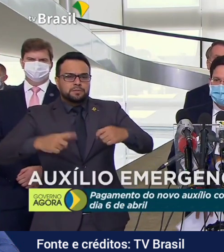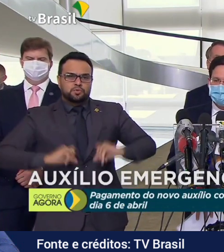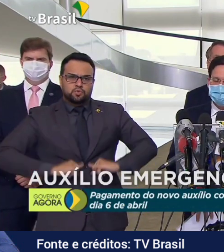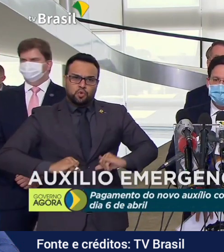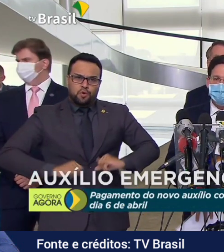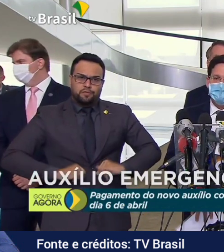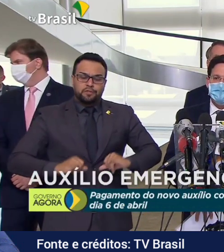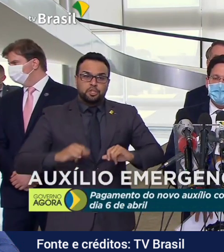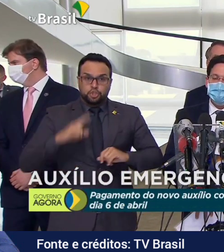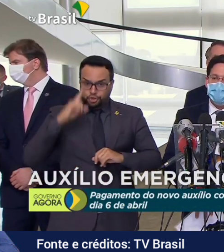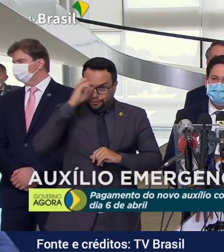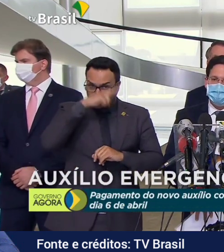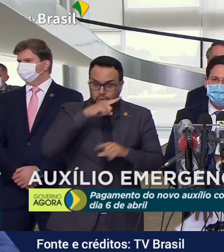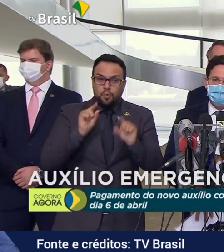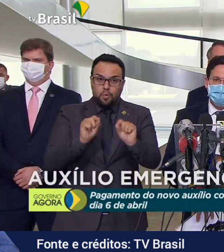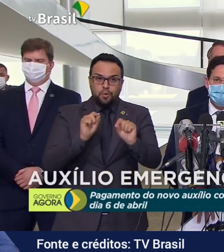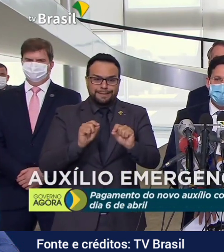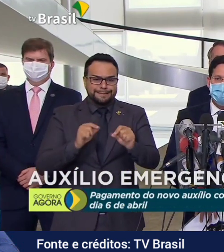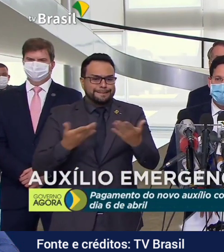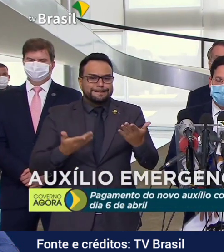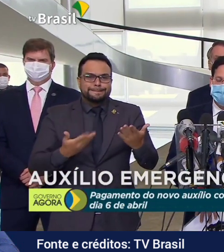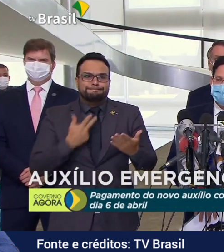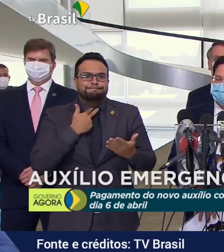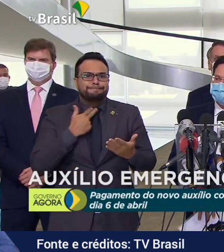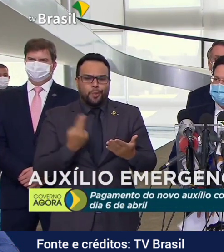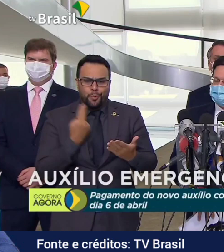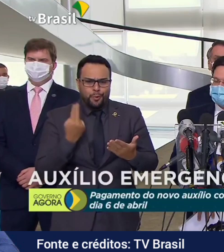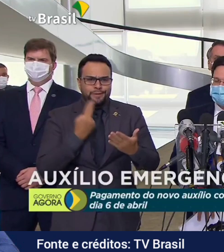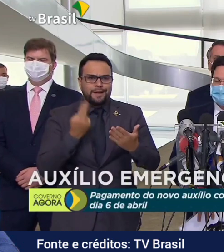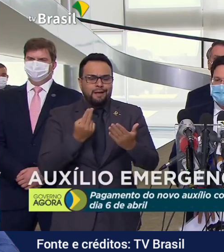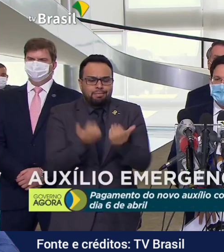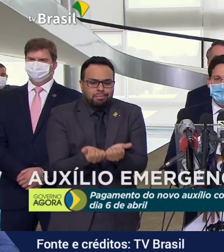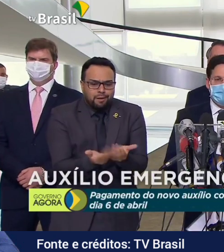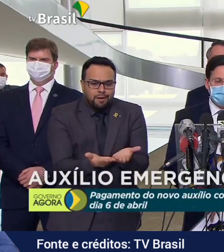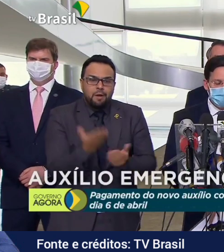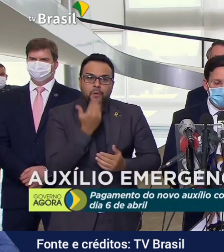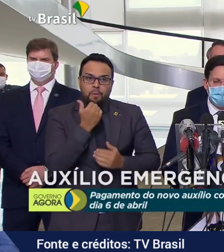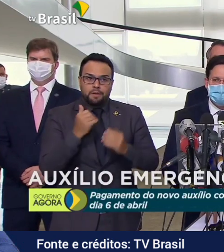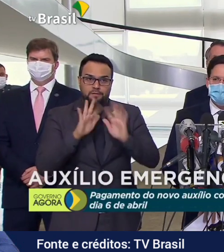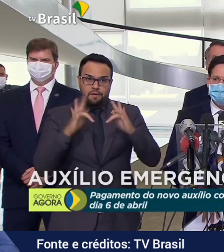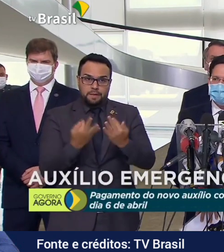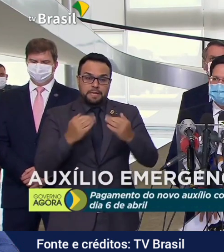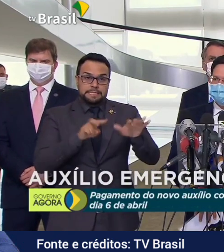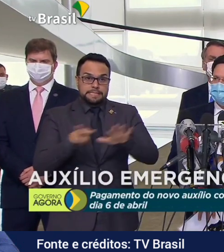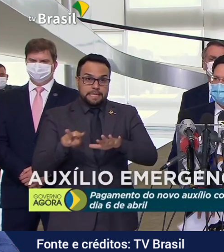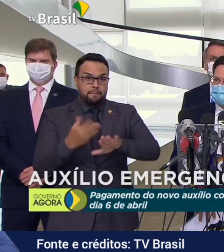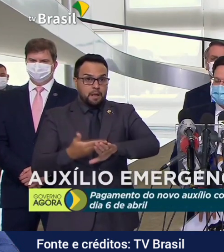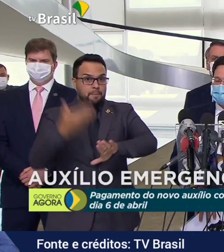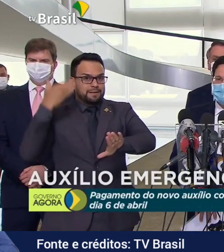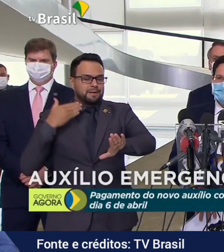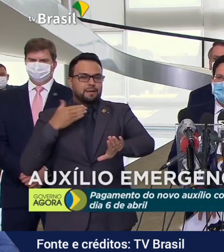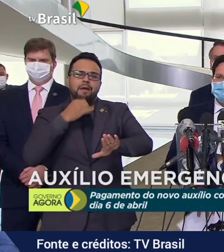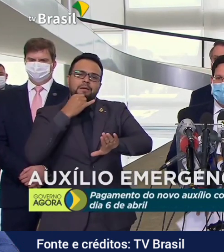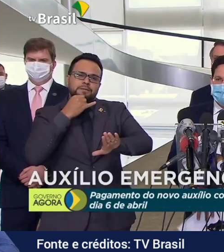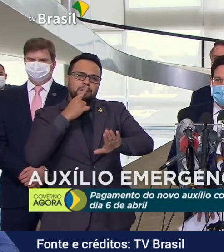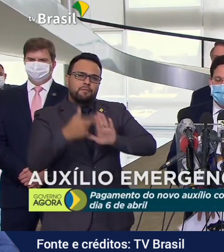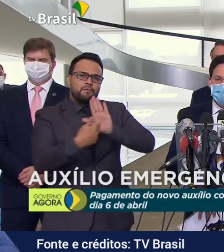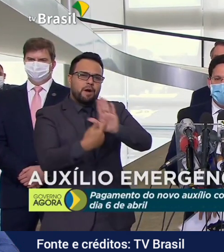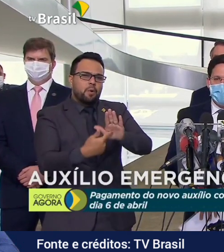dificuldades, inclusive, a impossibilidade de levar o sustento para suas famílias. Na semana passada, o presidente deu exemplo,